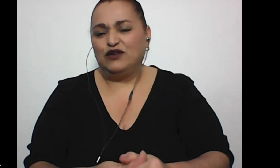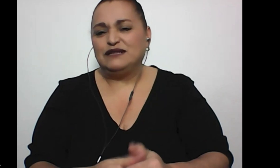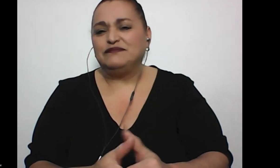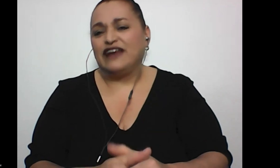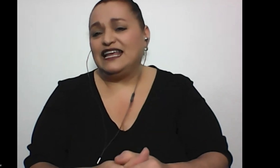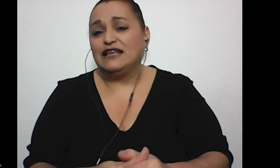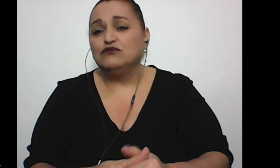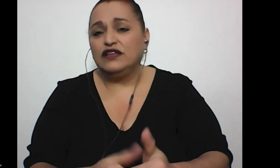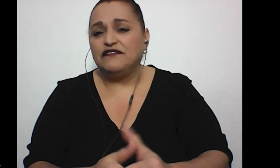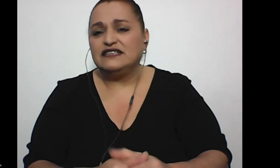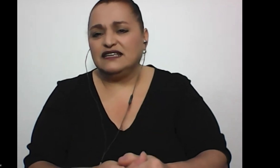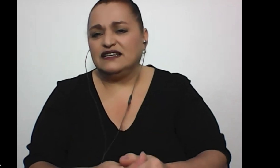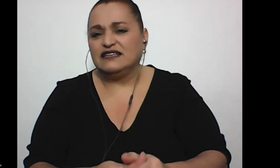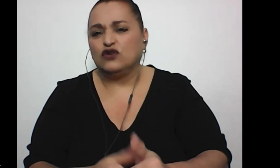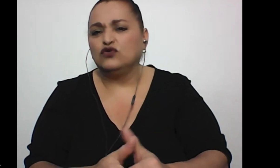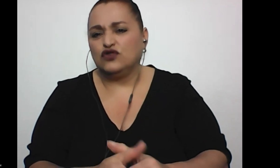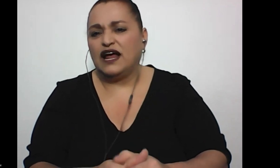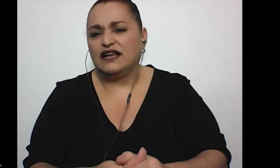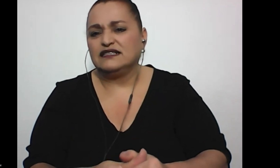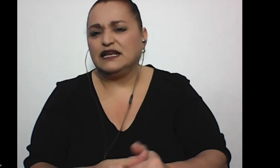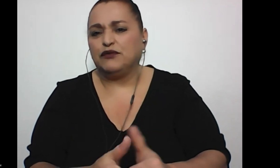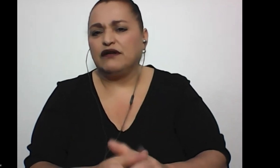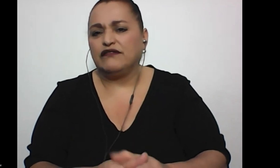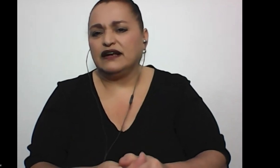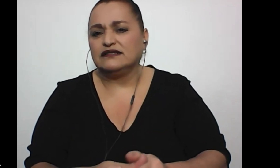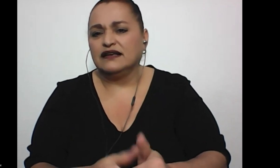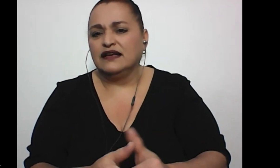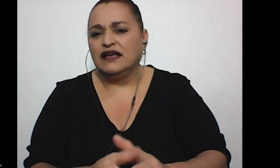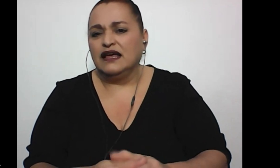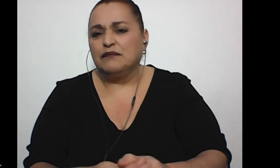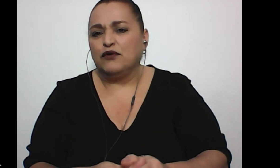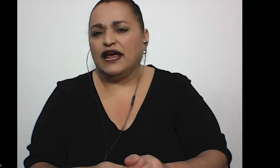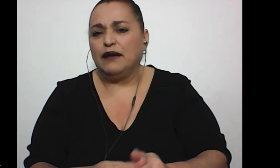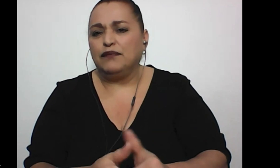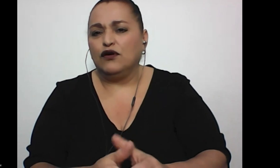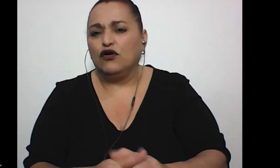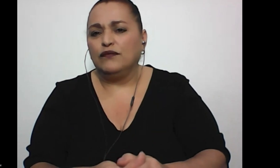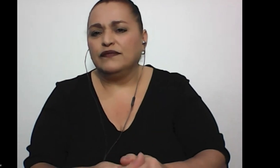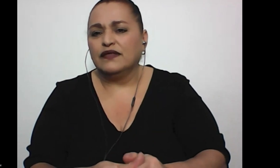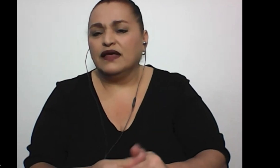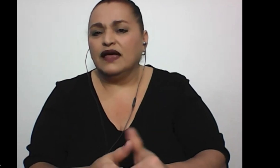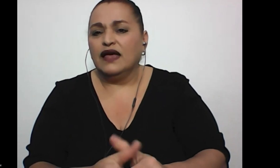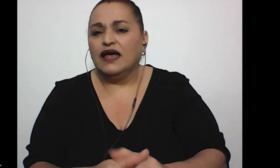Bueno, en realidad es muy difícil solucionar ese tipo de barreras. Por ejemplo,